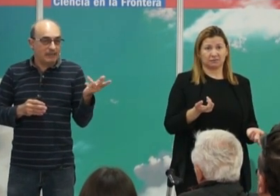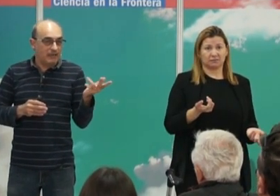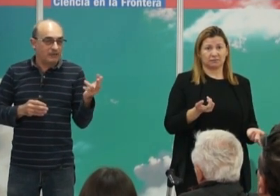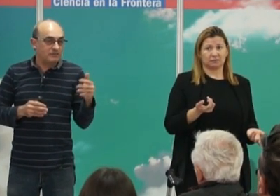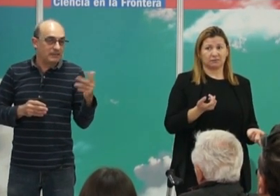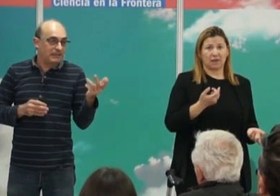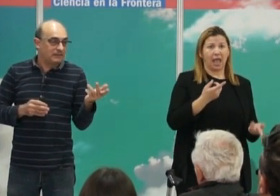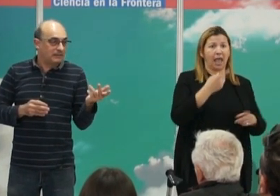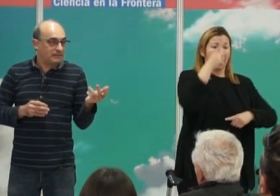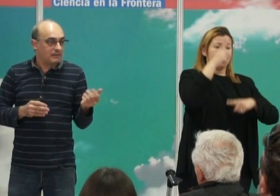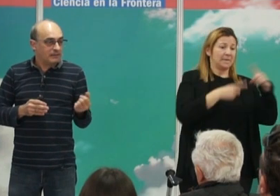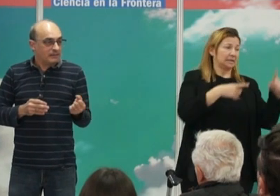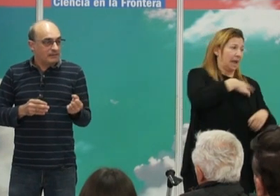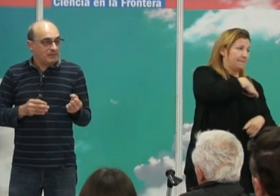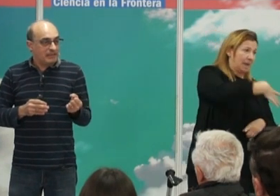mitad blanco mitad